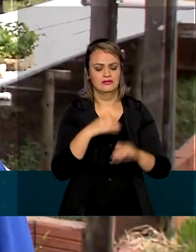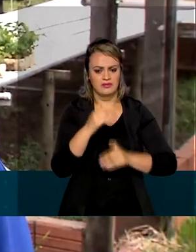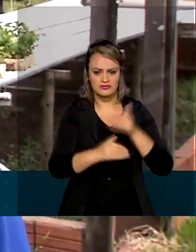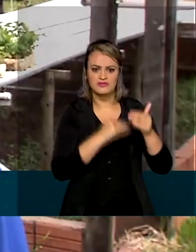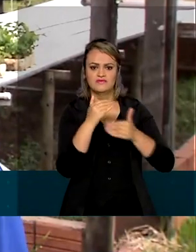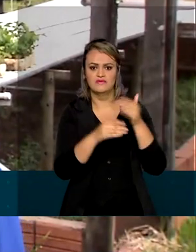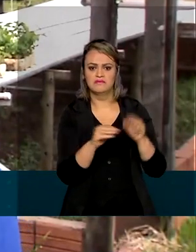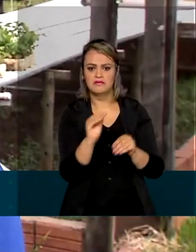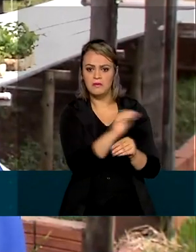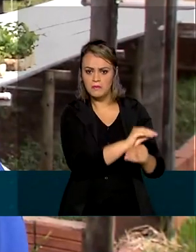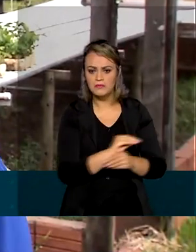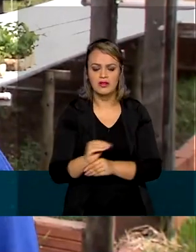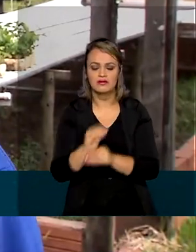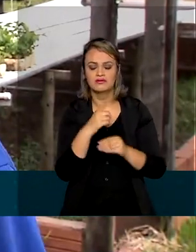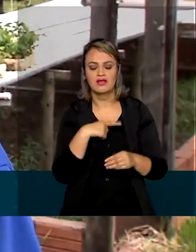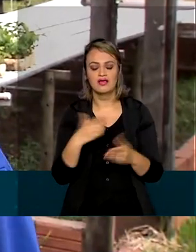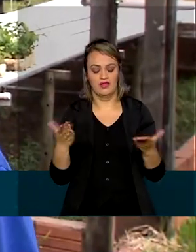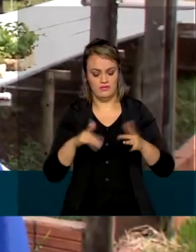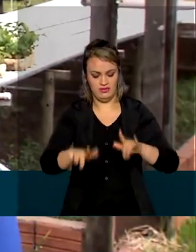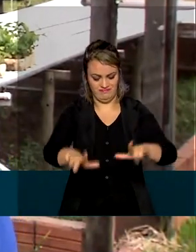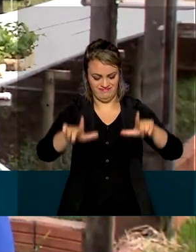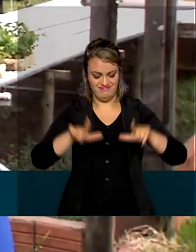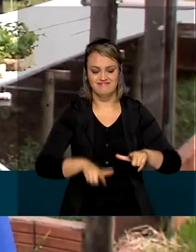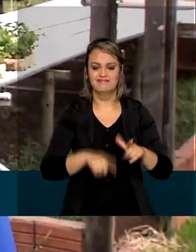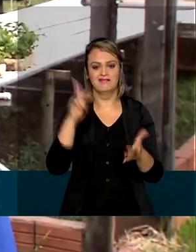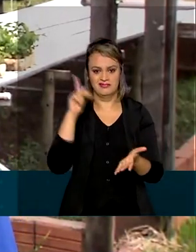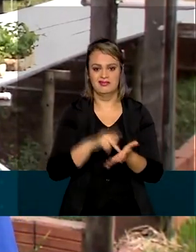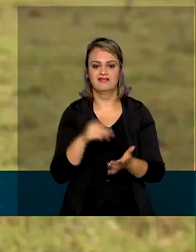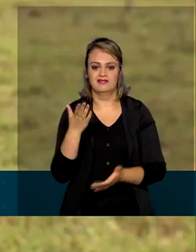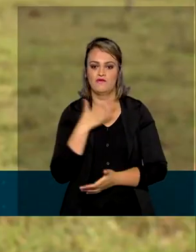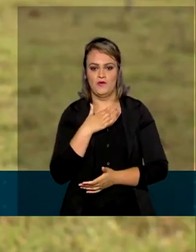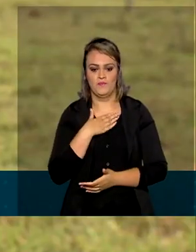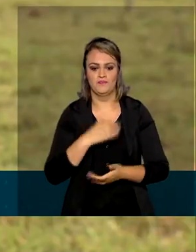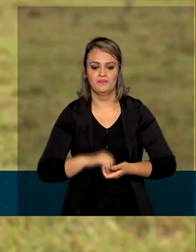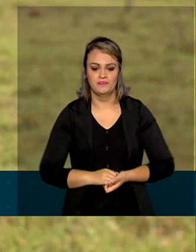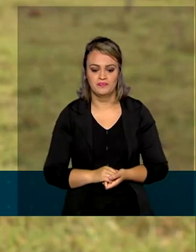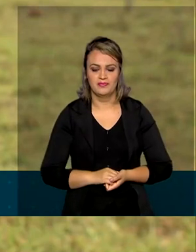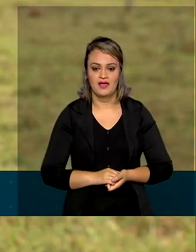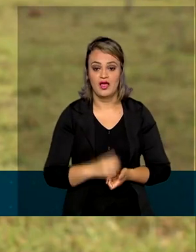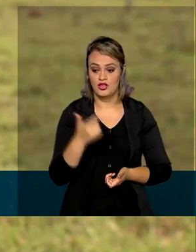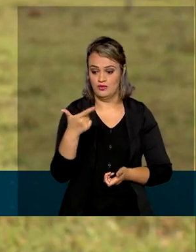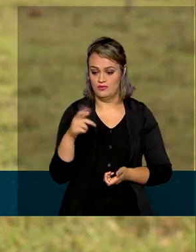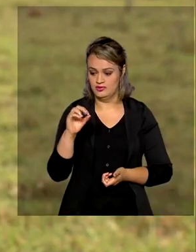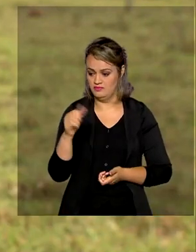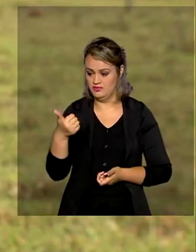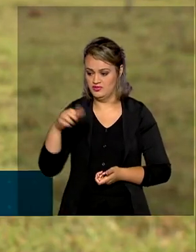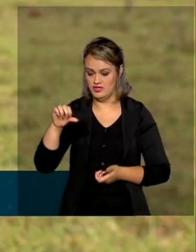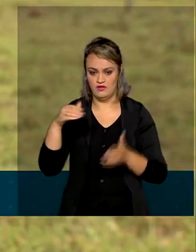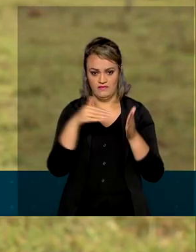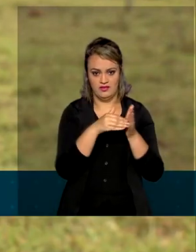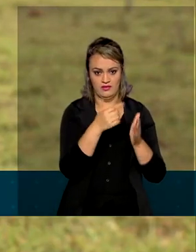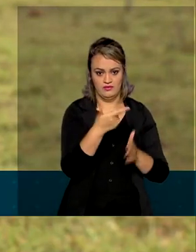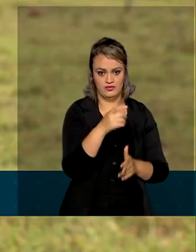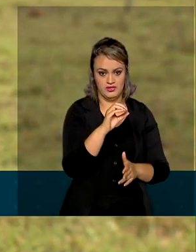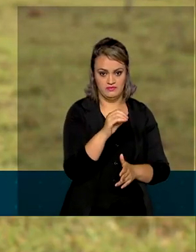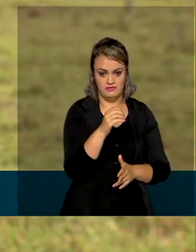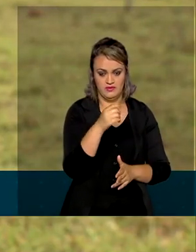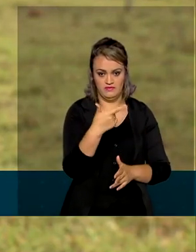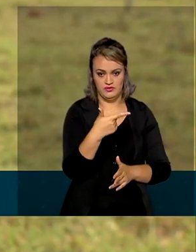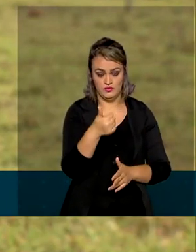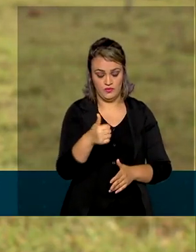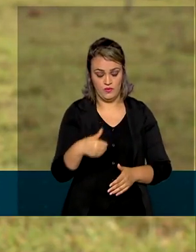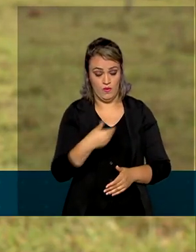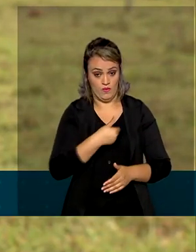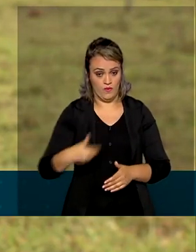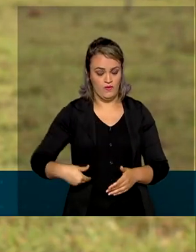desenvolver. E aí é uma certeza de que aquilo realmente vai ser seu. Entre 2019 e 2021, o governo federal